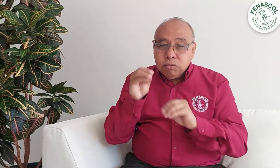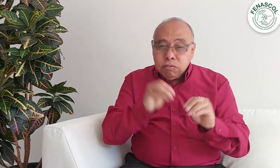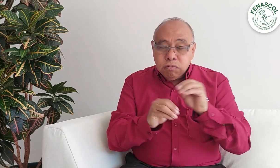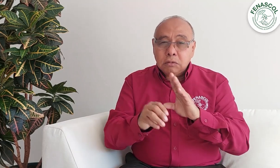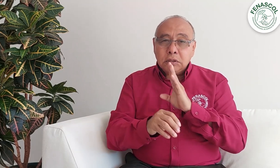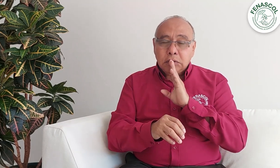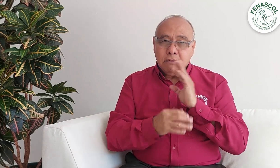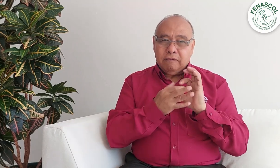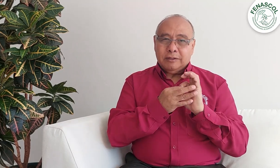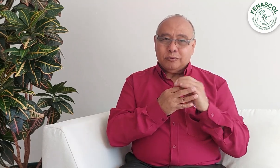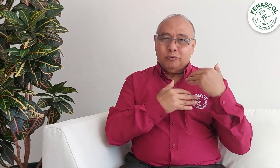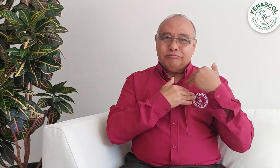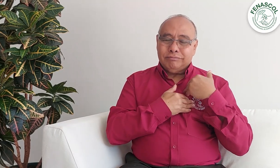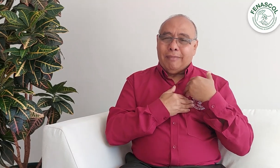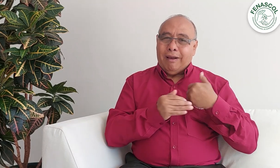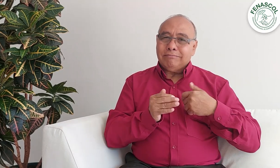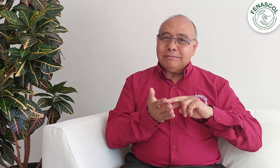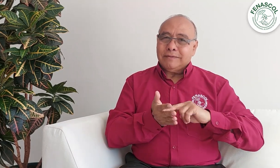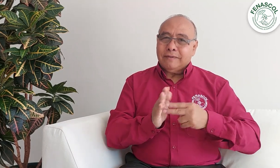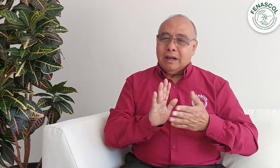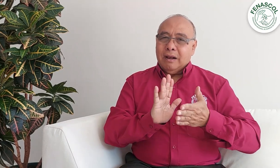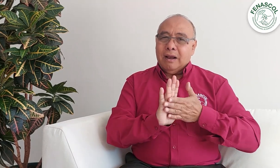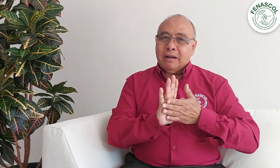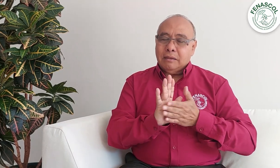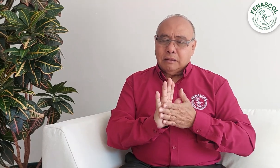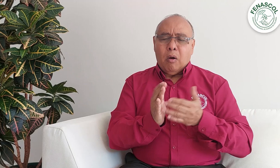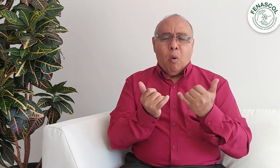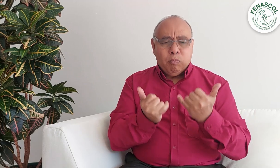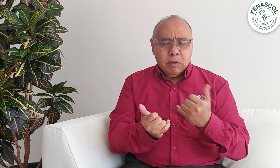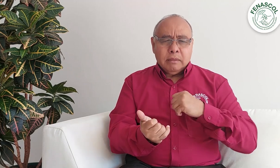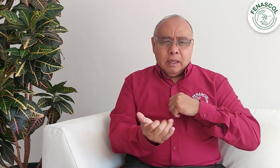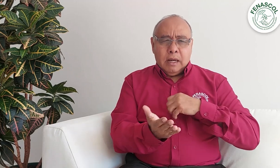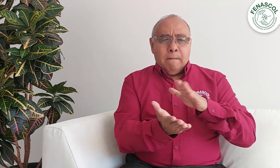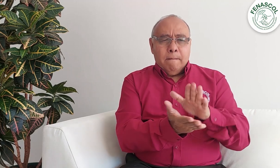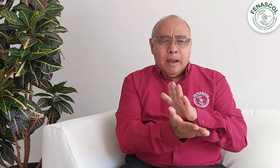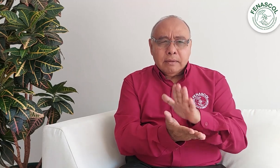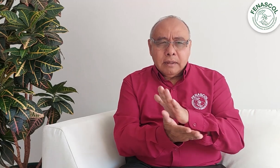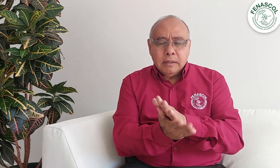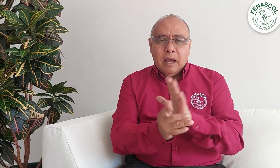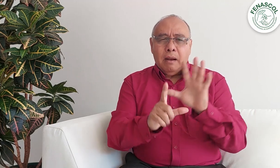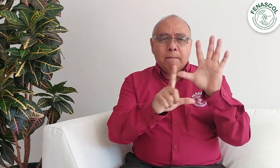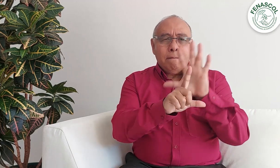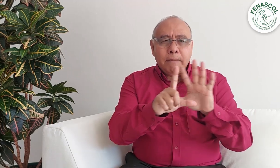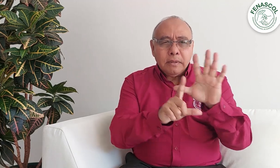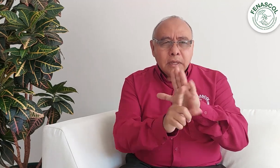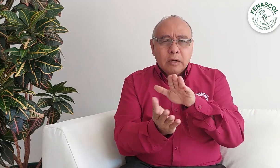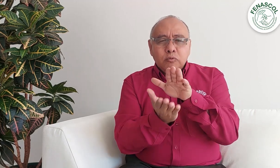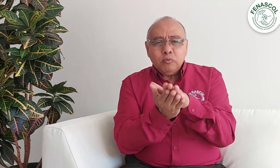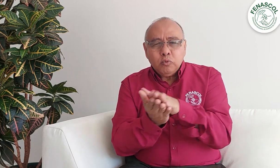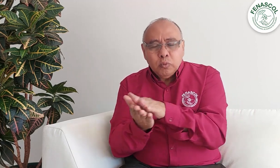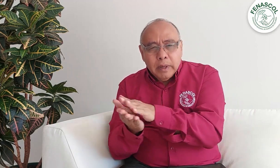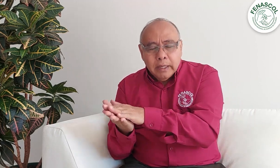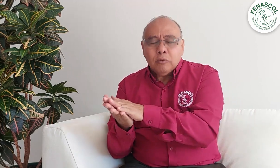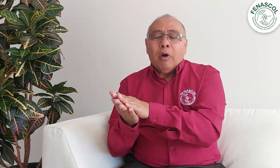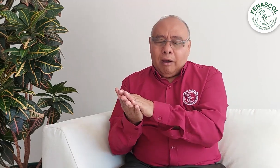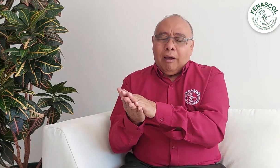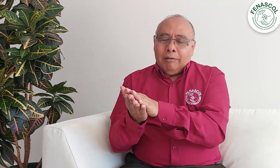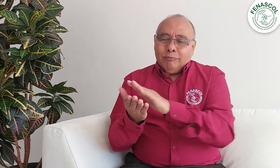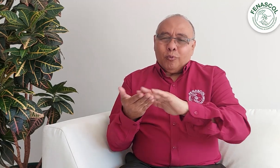Cuentan con su propio material didáctico, documentos, apoyos audiovisuales, con videos para que la comunidad sorda fortalezca su